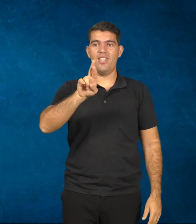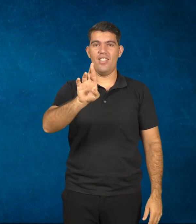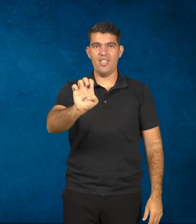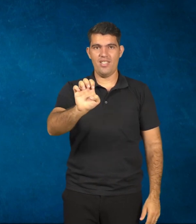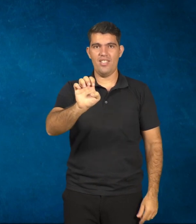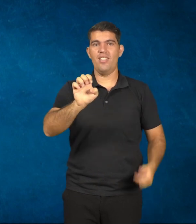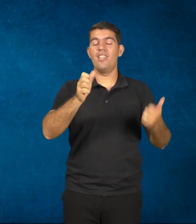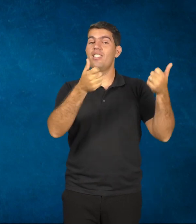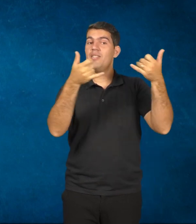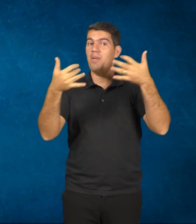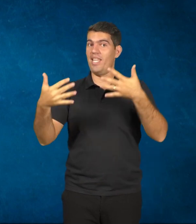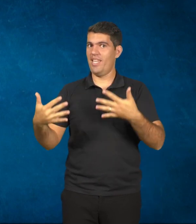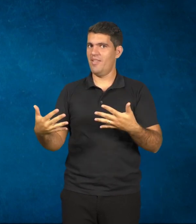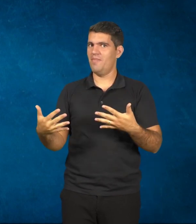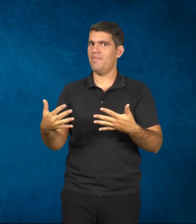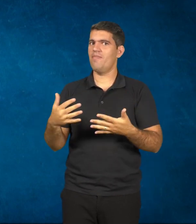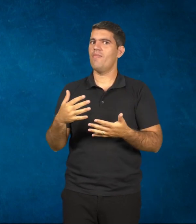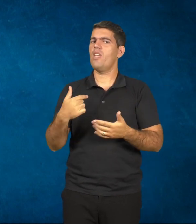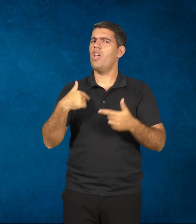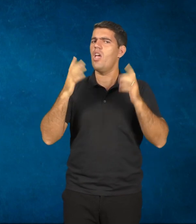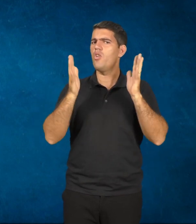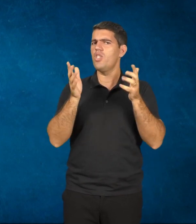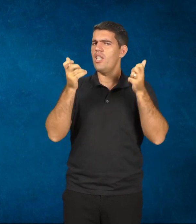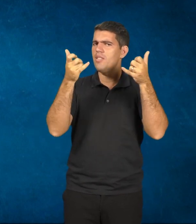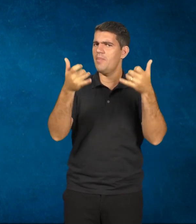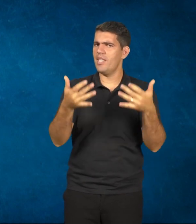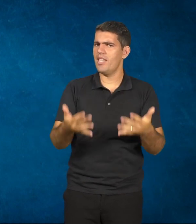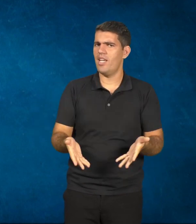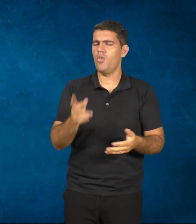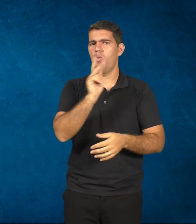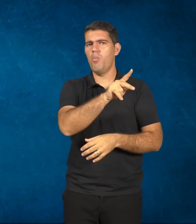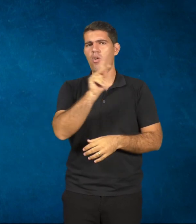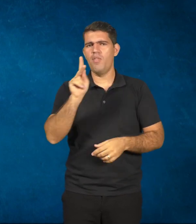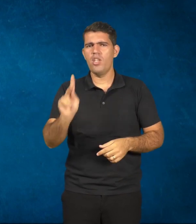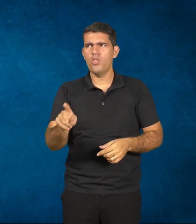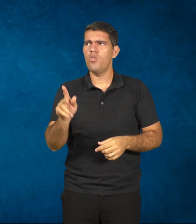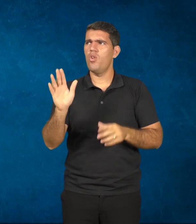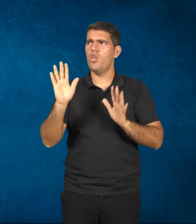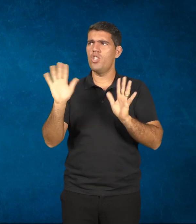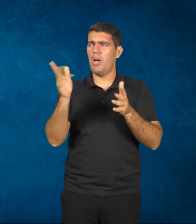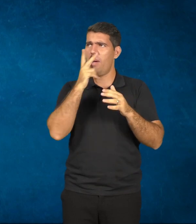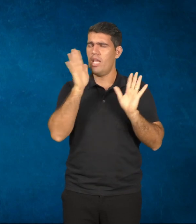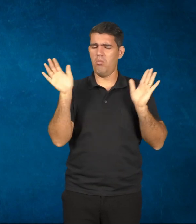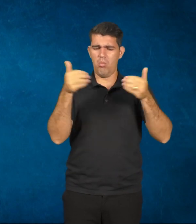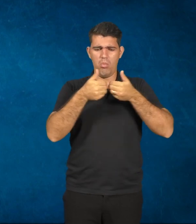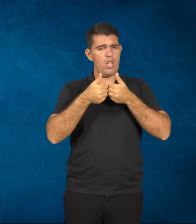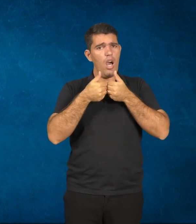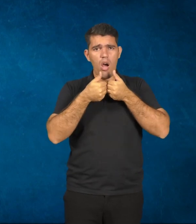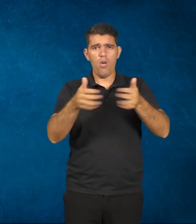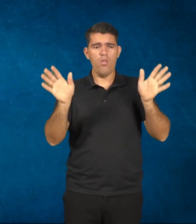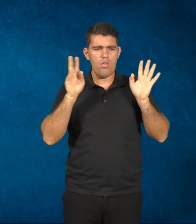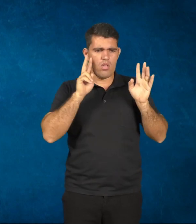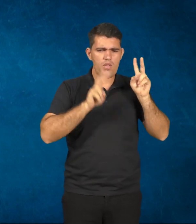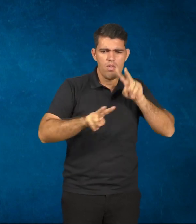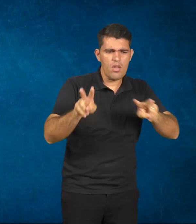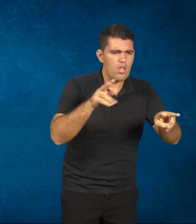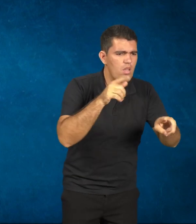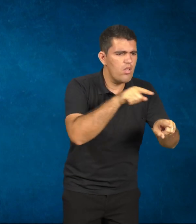aí. Essa, eu coloco novamente, essa capacidade do professor sair de si e tentar perceber o mundo dos alunos. porque